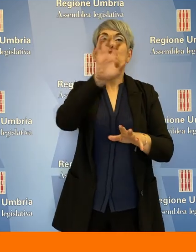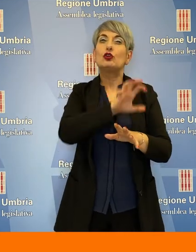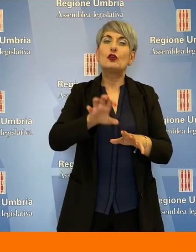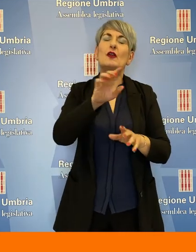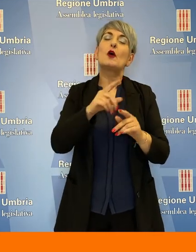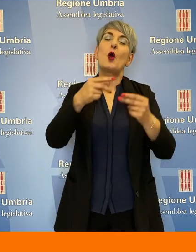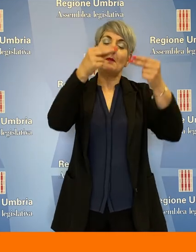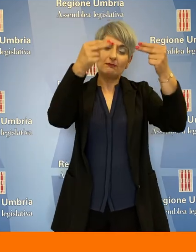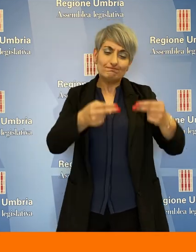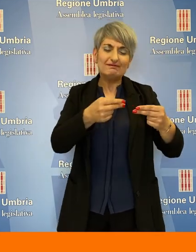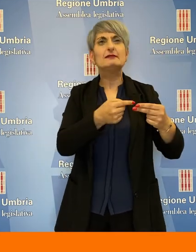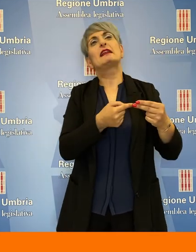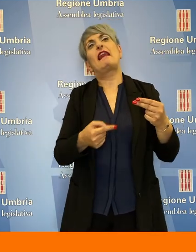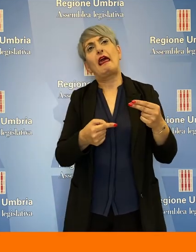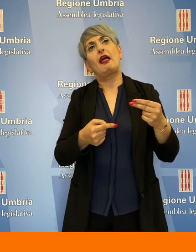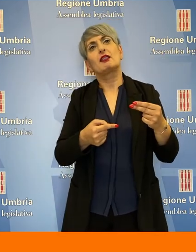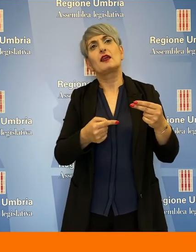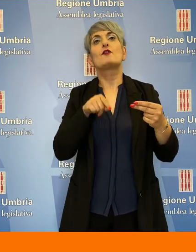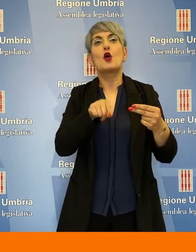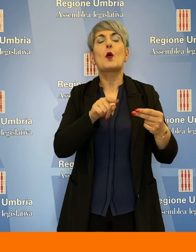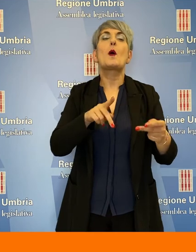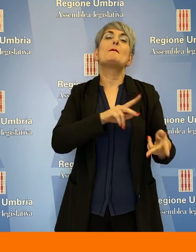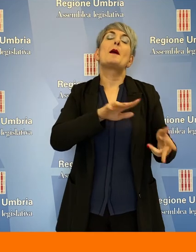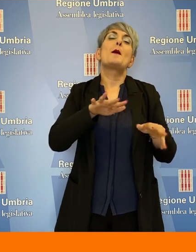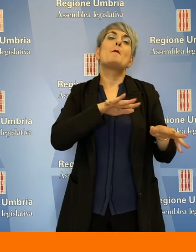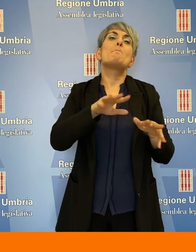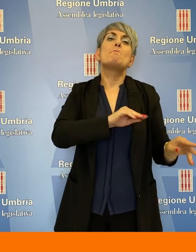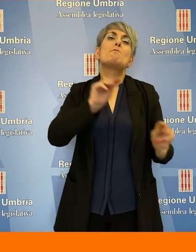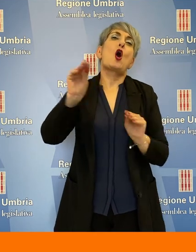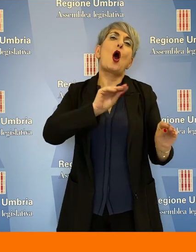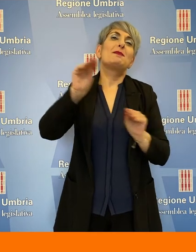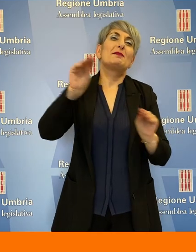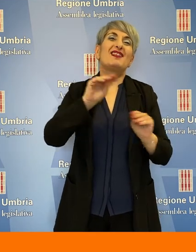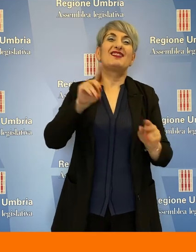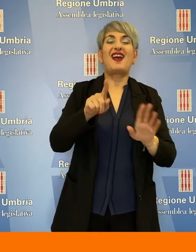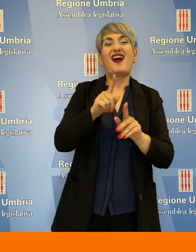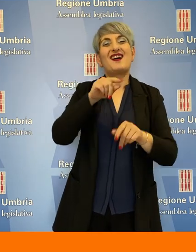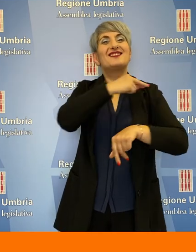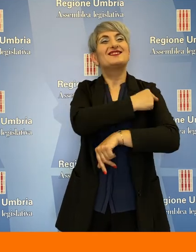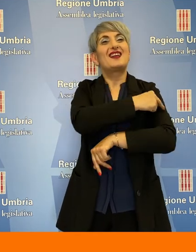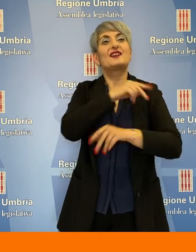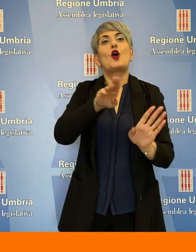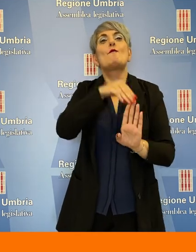regione ha registrato un saldo negativo nella mobilità sanitaria extra-regionale.